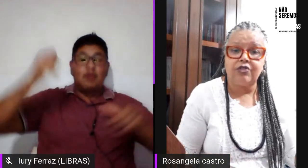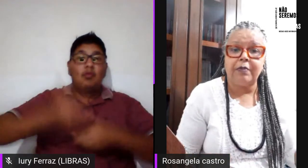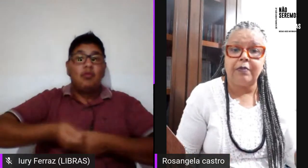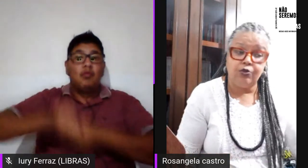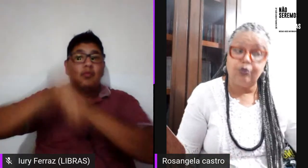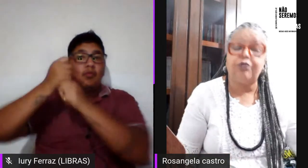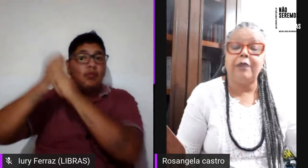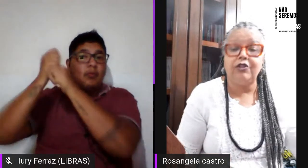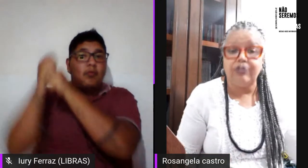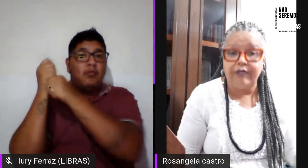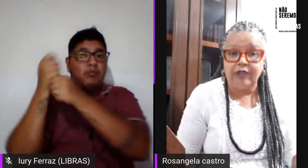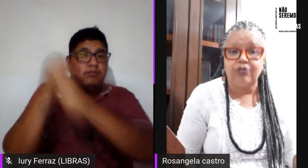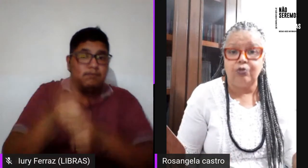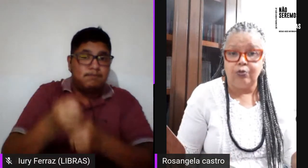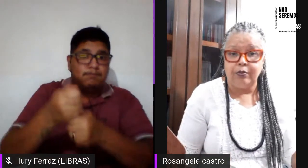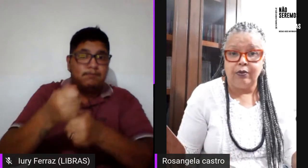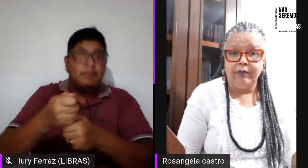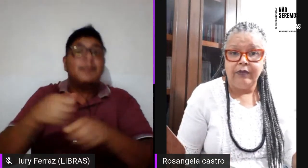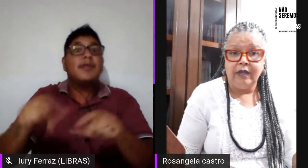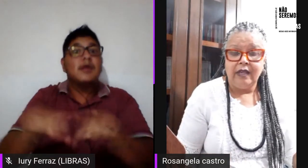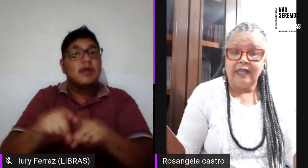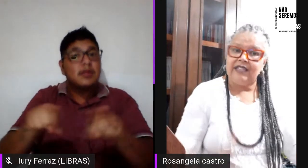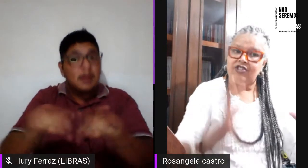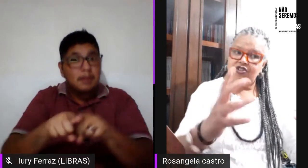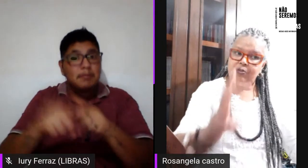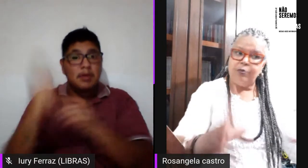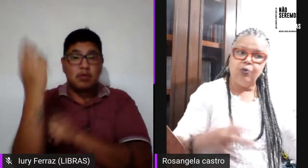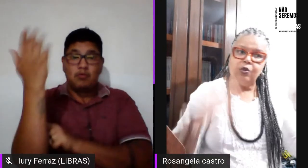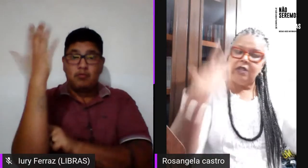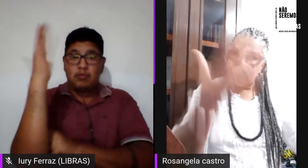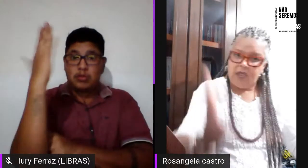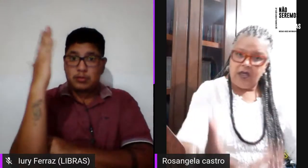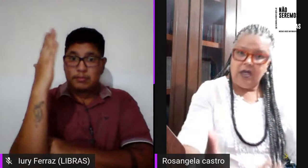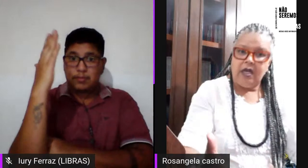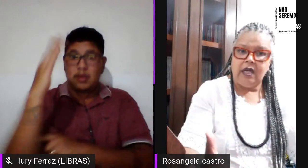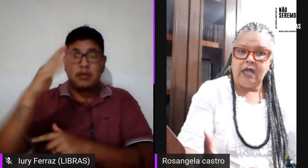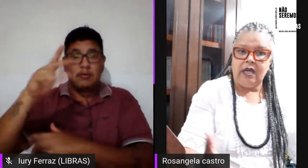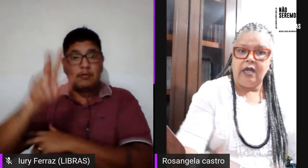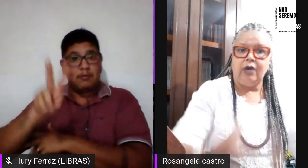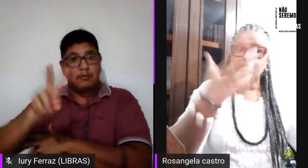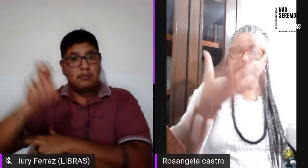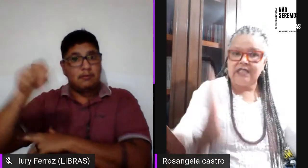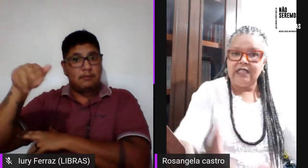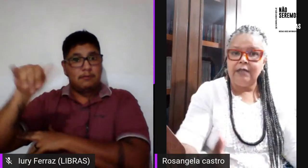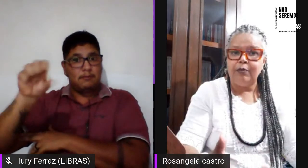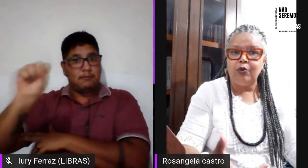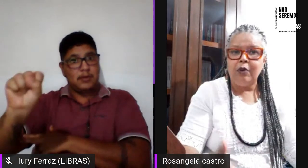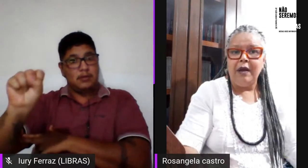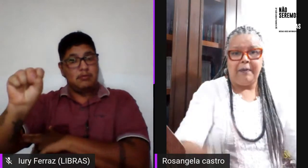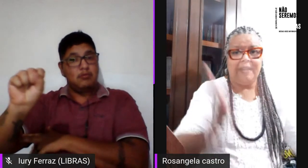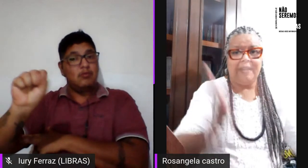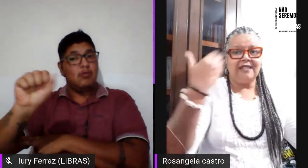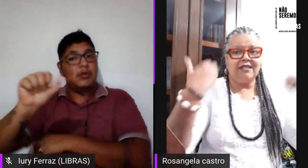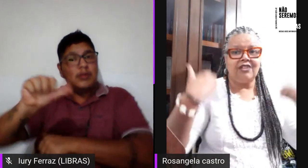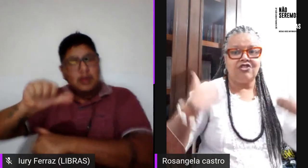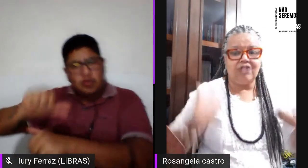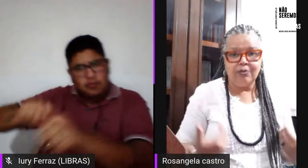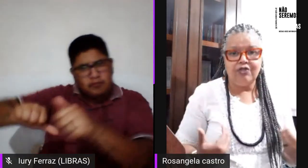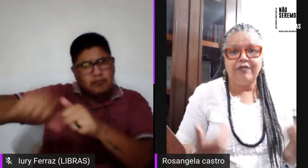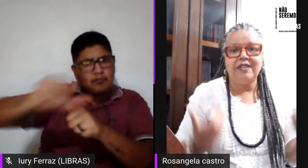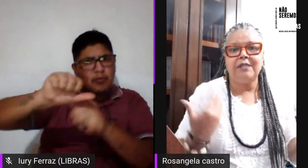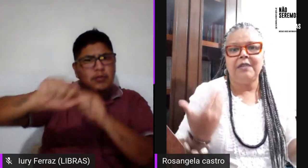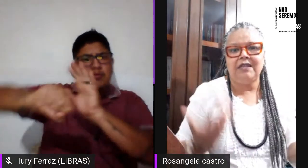os dois e o espelho de Vênus duplo quer dizer a gente muda um símbolo para que